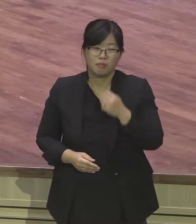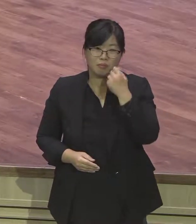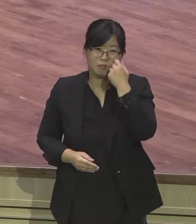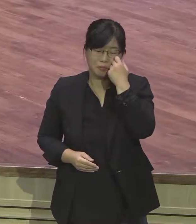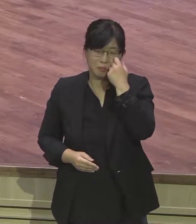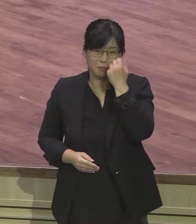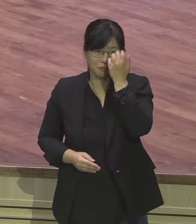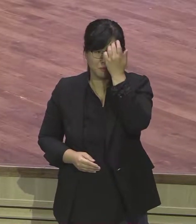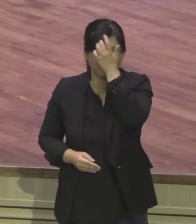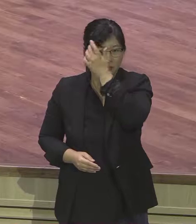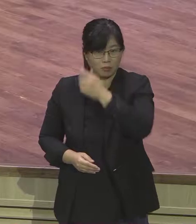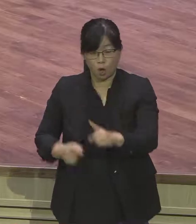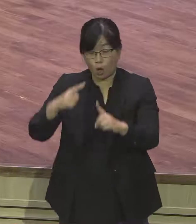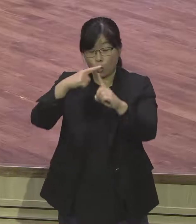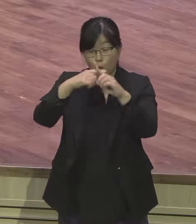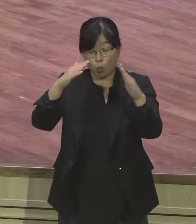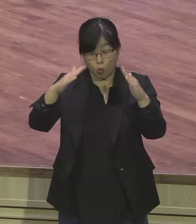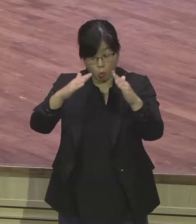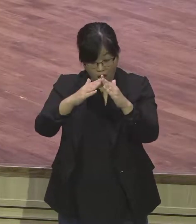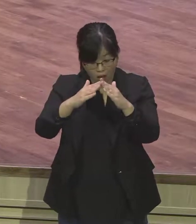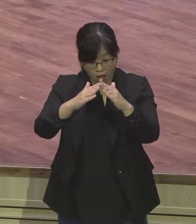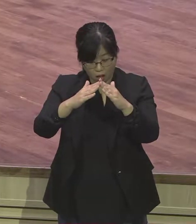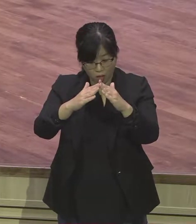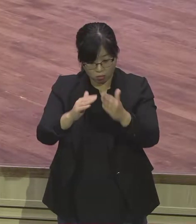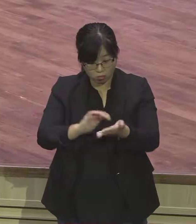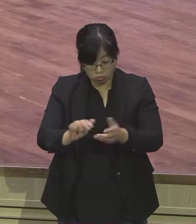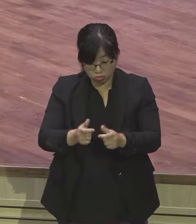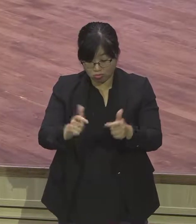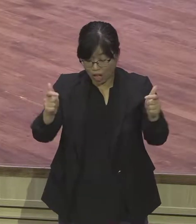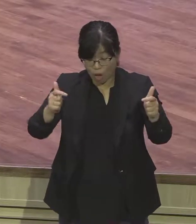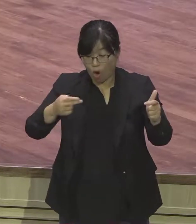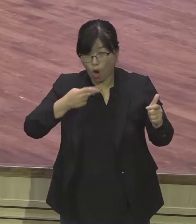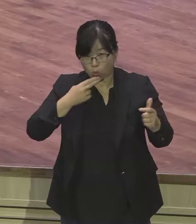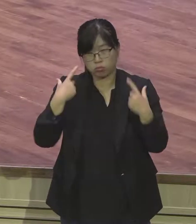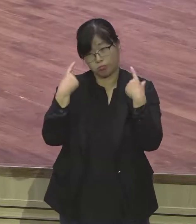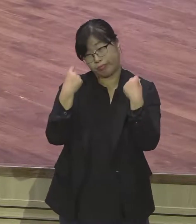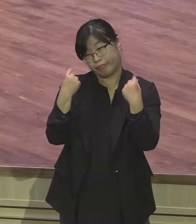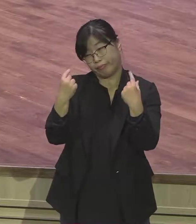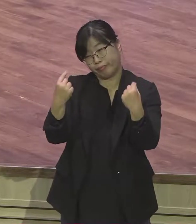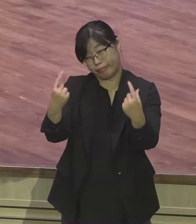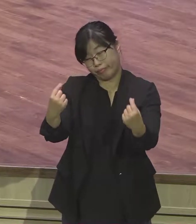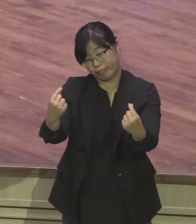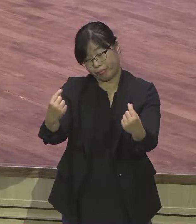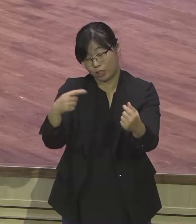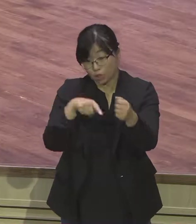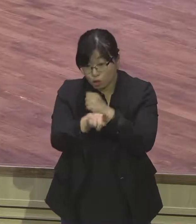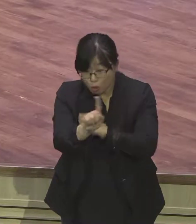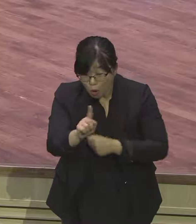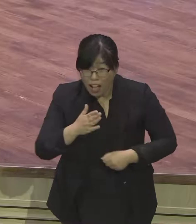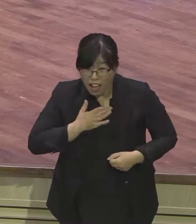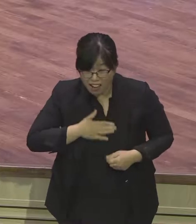내 자신이 삼 오직 삼속에 들어가시기 바랍니다 내 자신이 이 들어가면 돼요